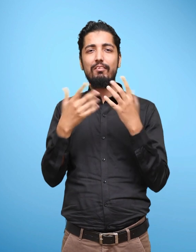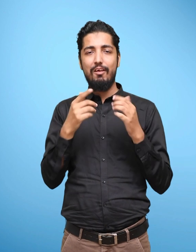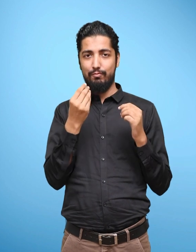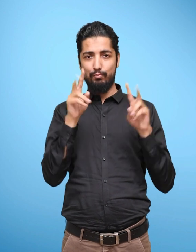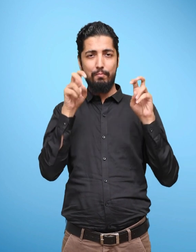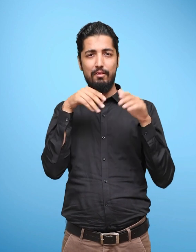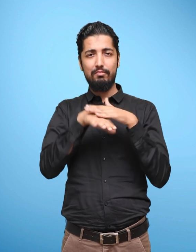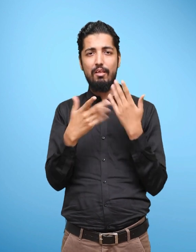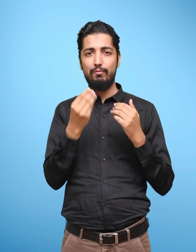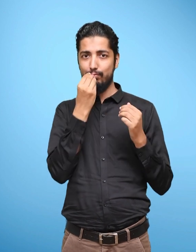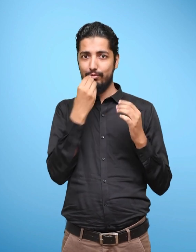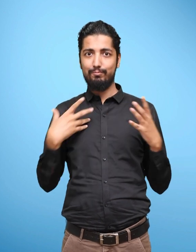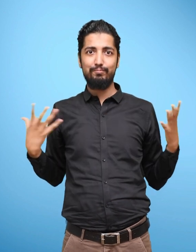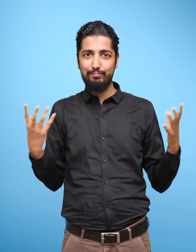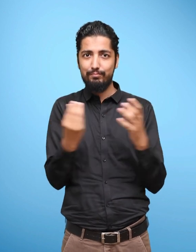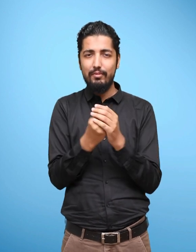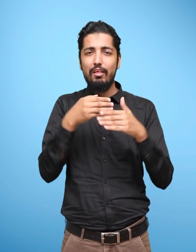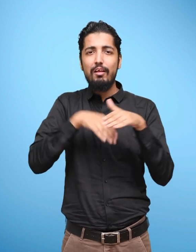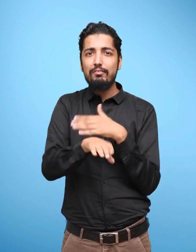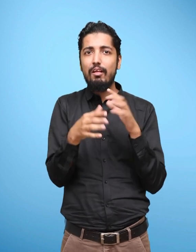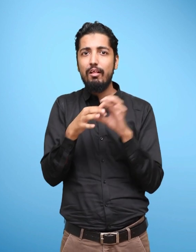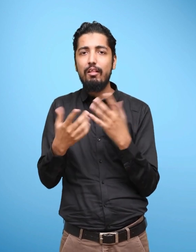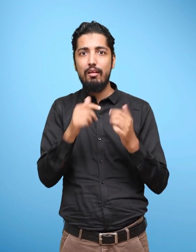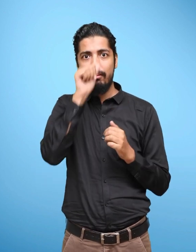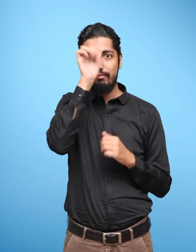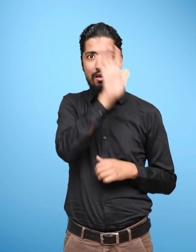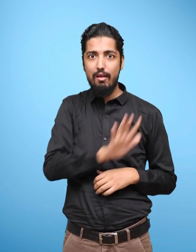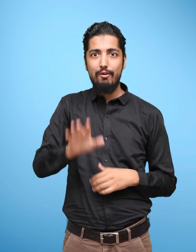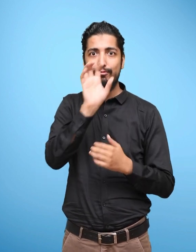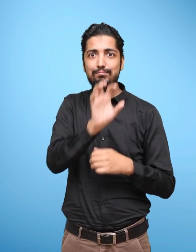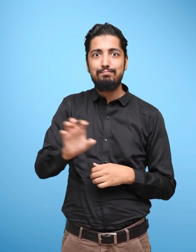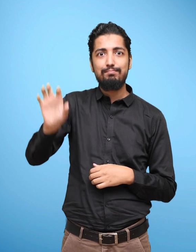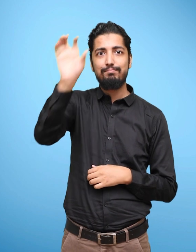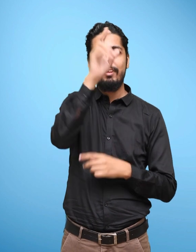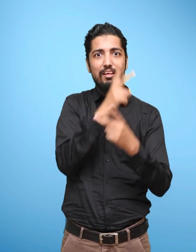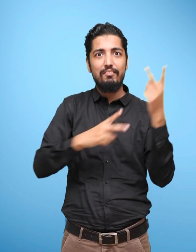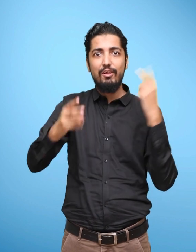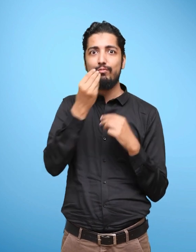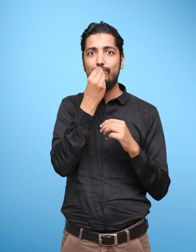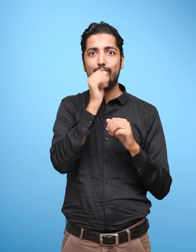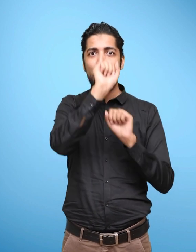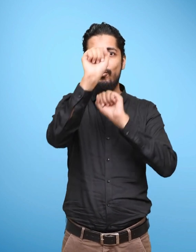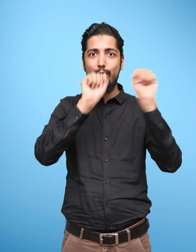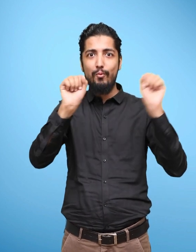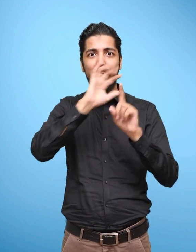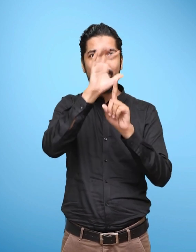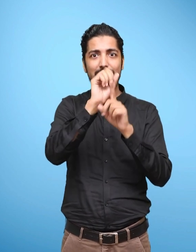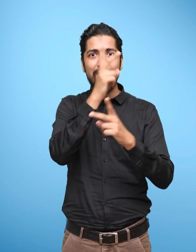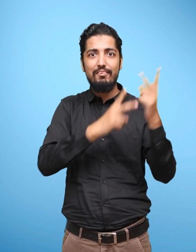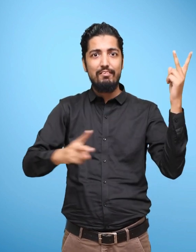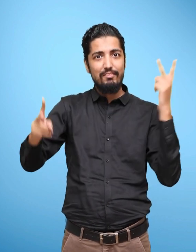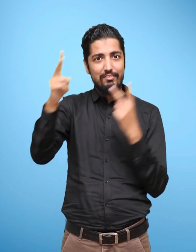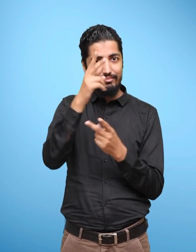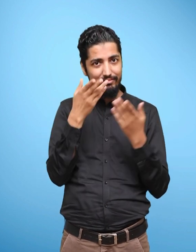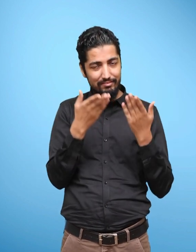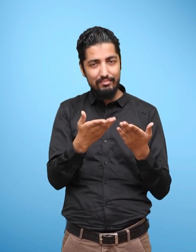foods from across the country. In the lesson, eating together. Exposure to a